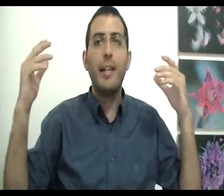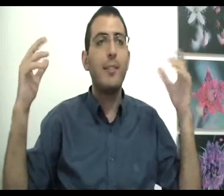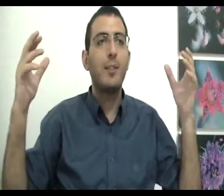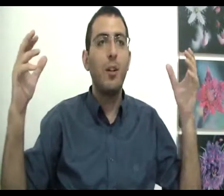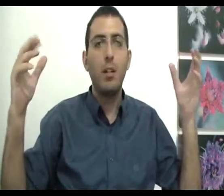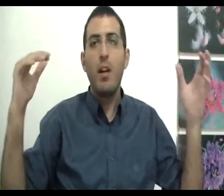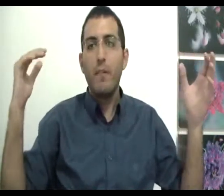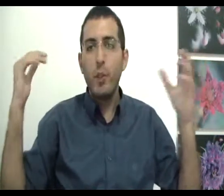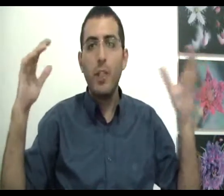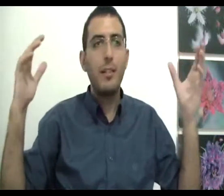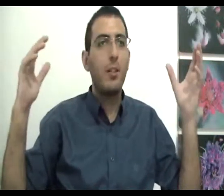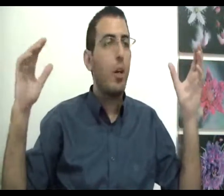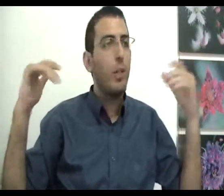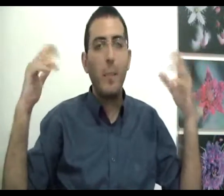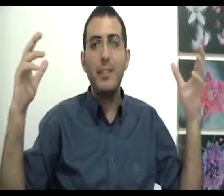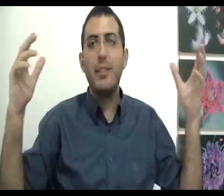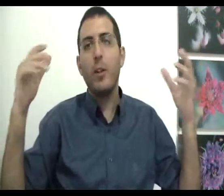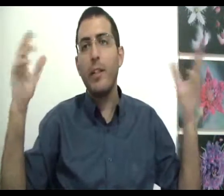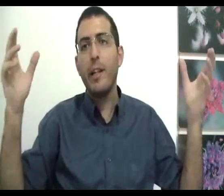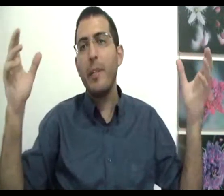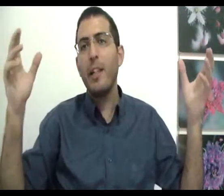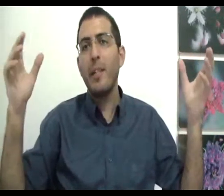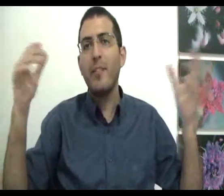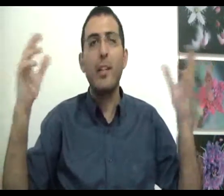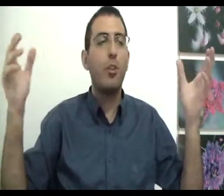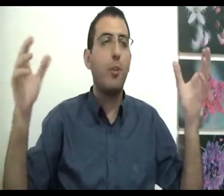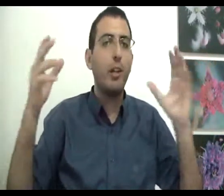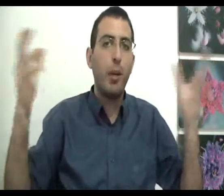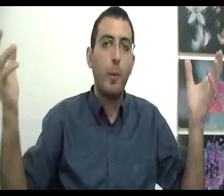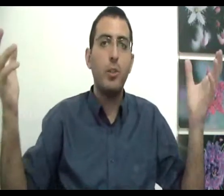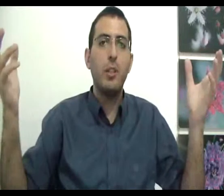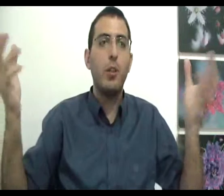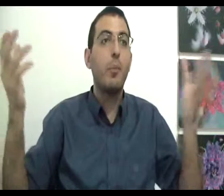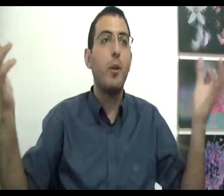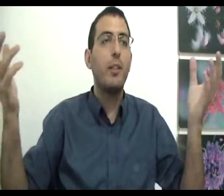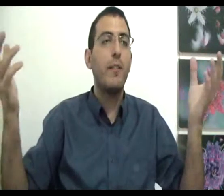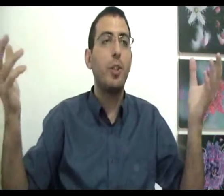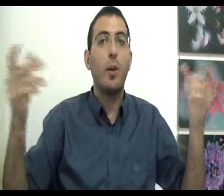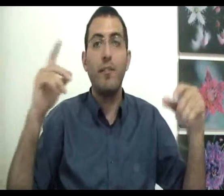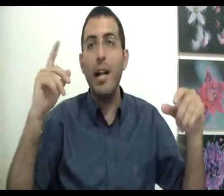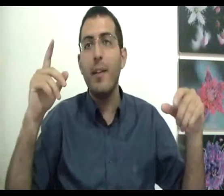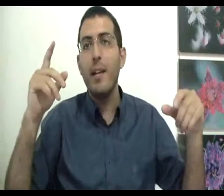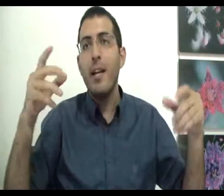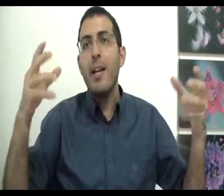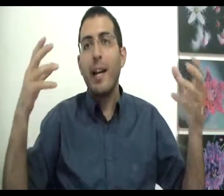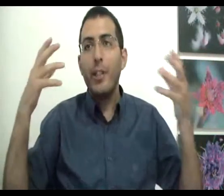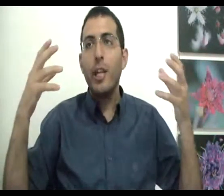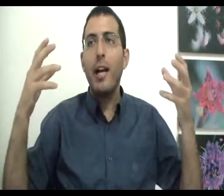אסון והוא השכח את הכל הוא יאבד את זיכרון, יאבד את חמת ההבנה שלו והרגישה ברוך שזה יכול להיות מי יכול להתחייב שלו אבל כאשר